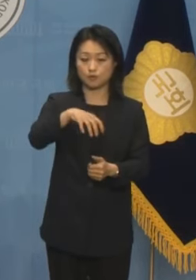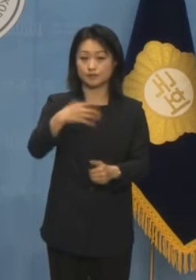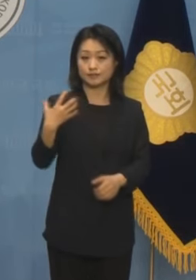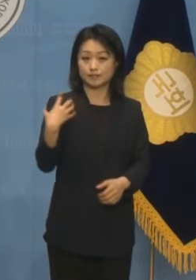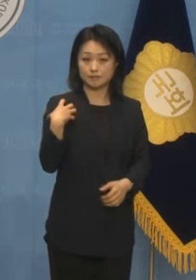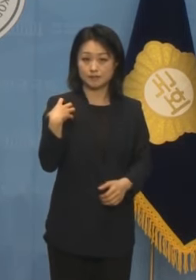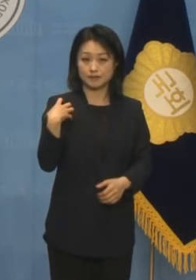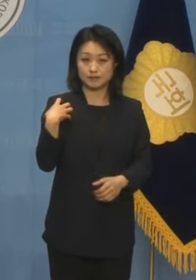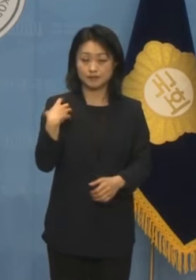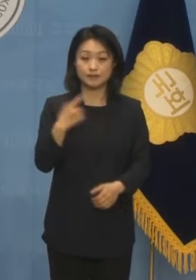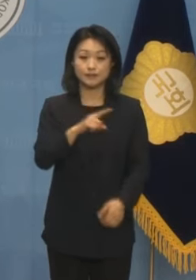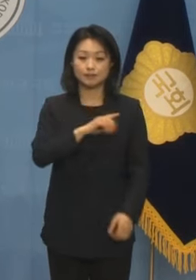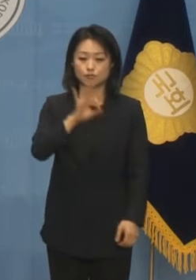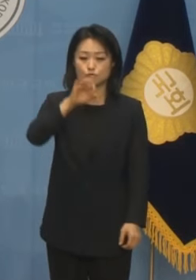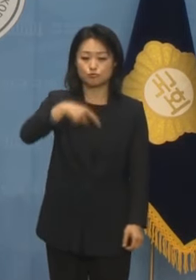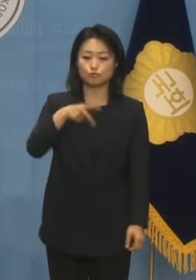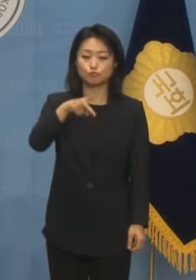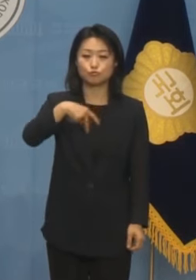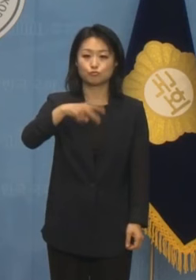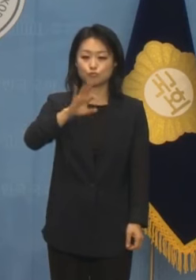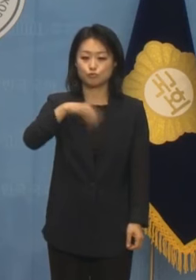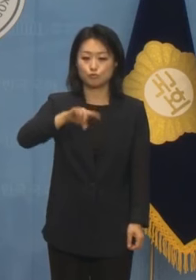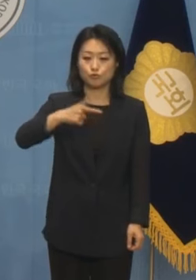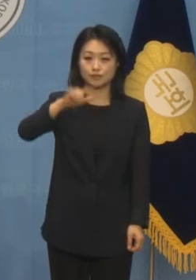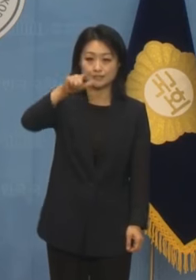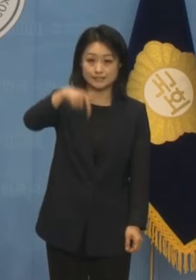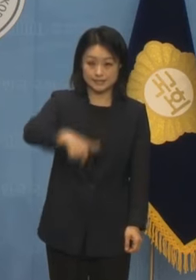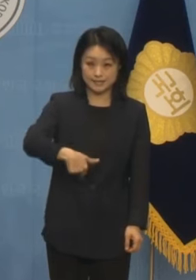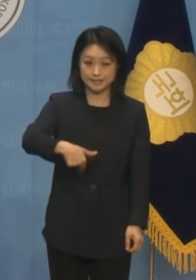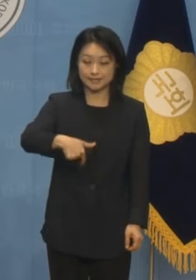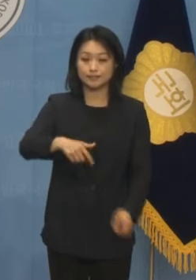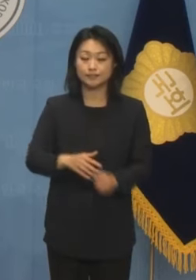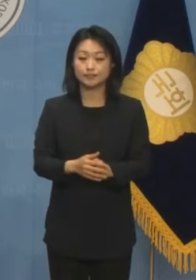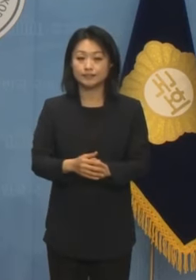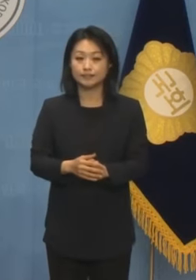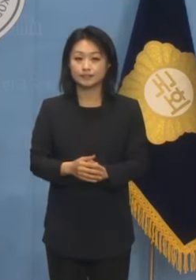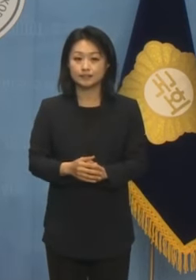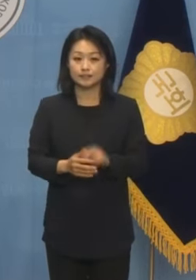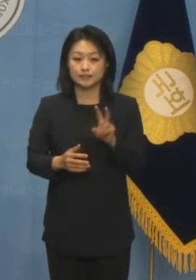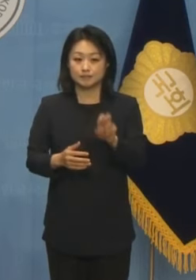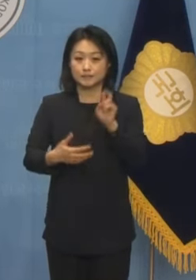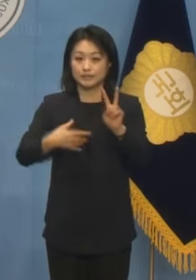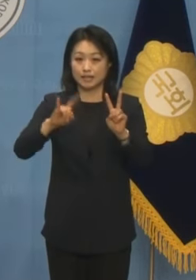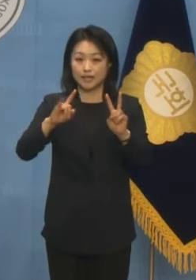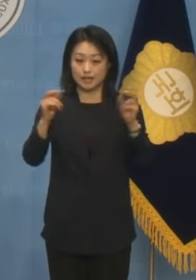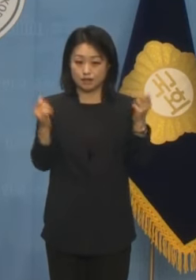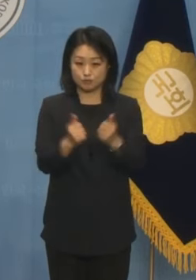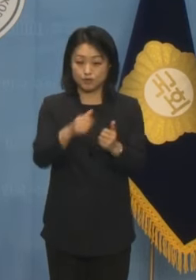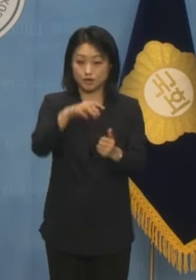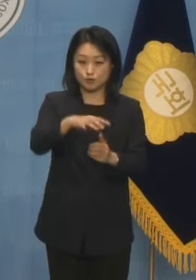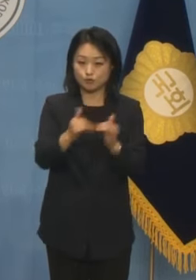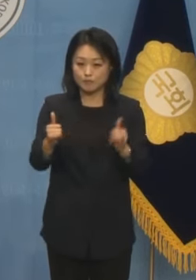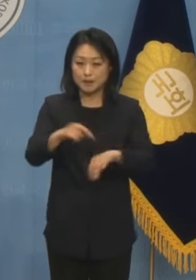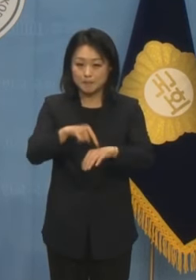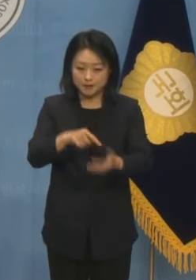우원식입니다. 22대 국회를 총선 민심을 받드는 국회로 만들어야 합니다.